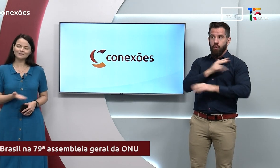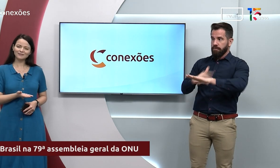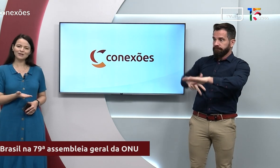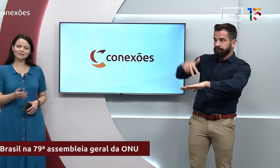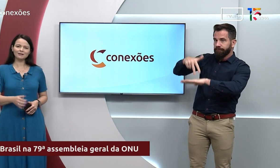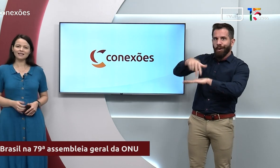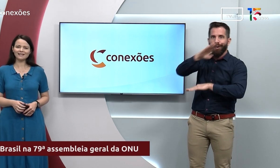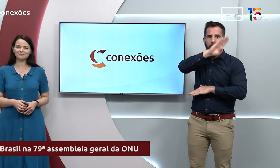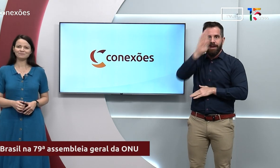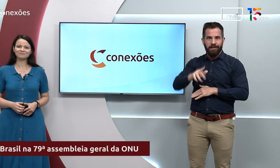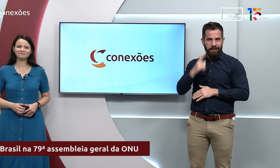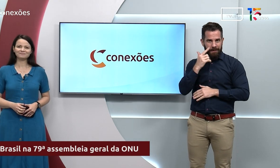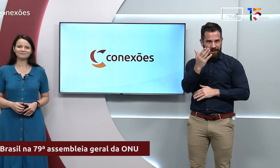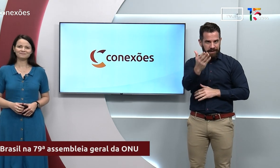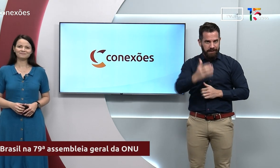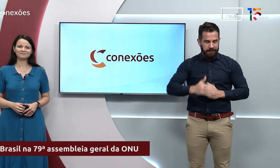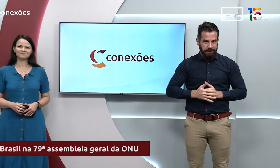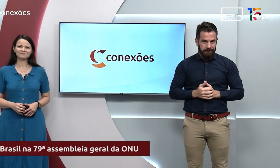detalhes na nossa matéria.